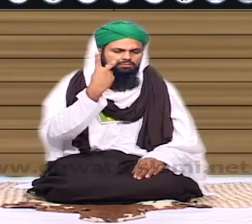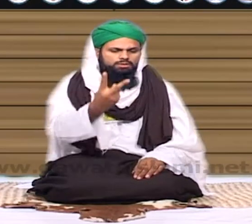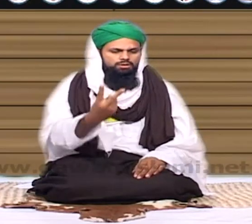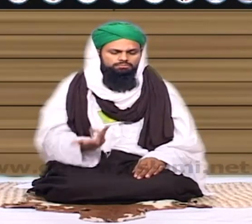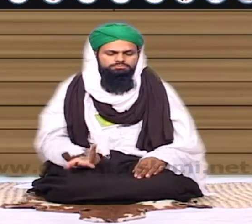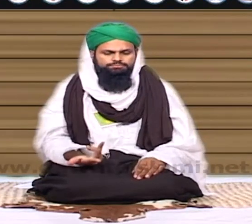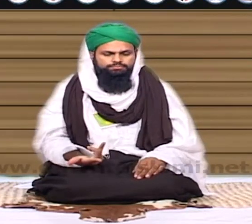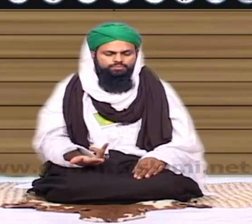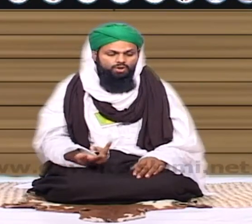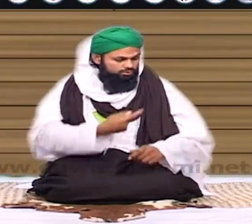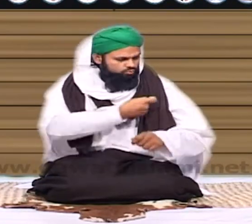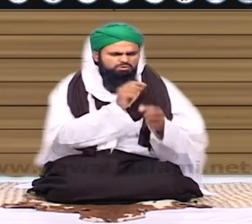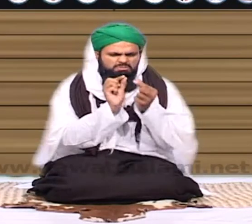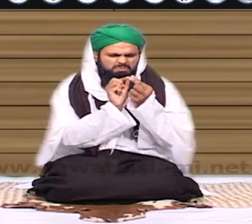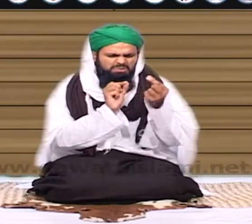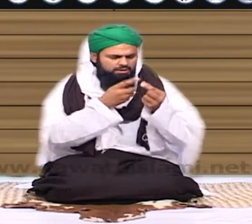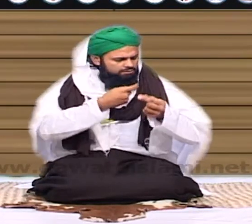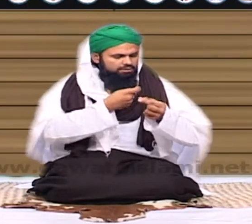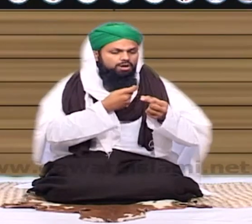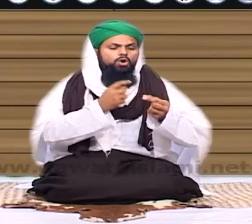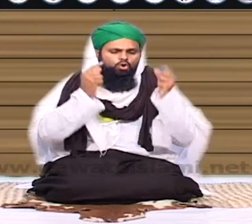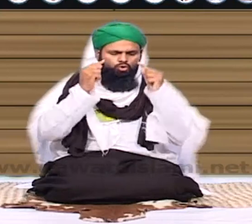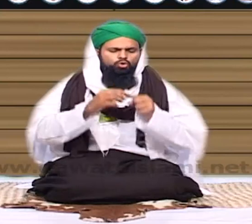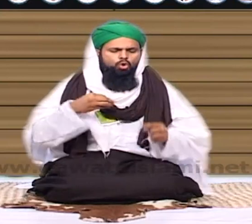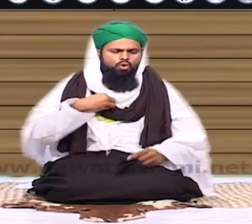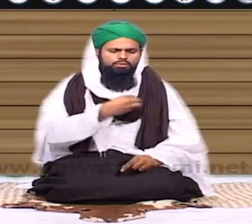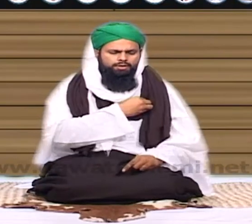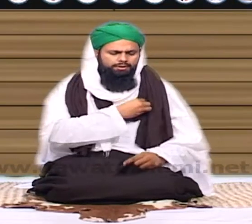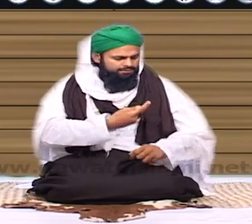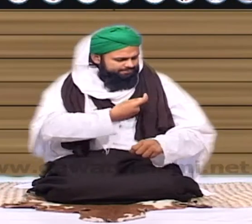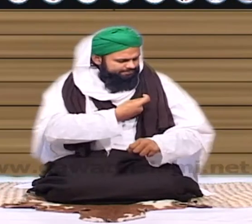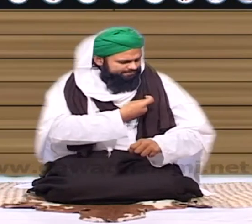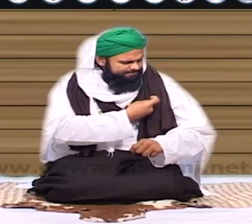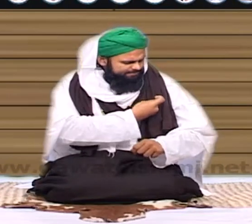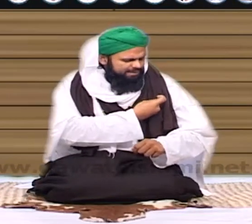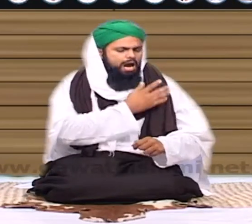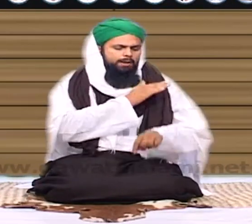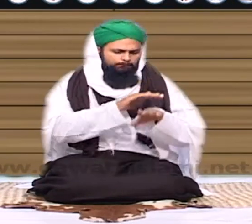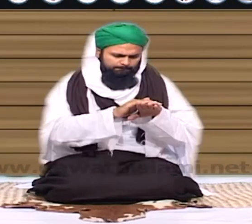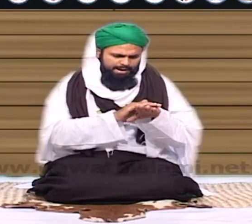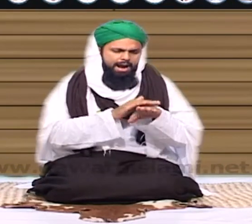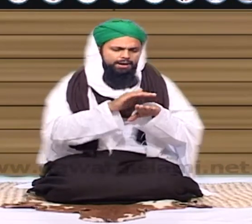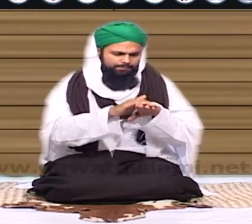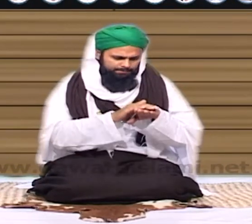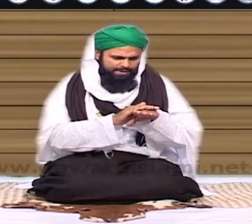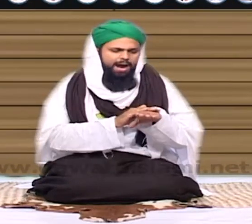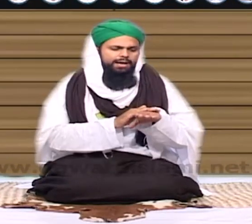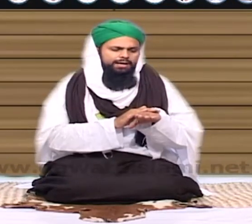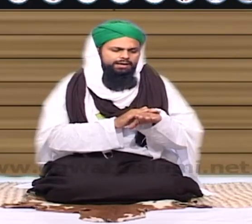نے انجیکشن ضرور کھائے ہوں گے اس کی سوئی جو ہے وہ کتنے پیار سے کمپاؤنڈر یا ڈھوکتر جو ہے وہ پیار سے